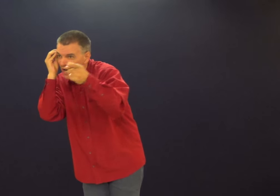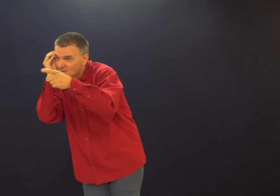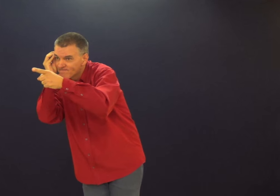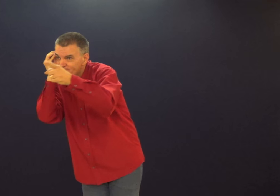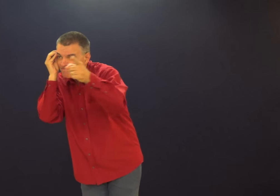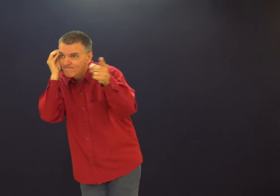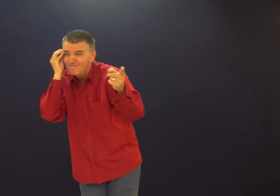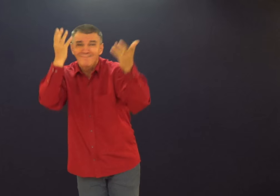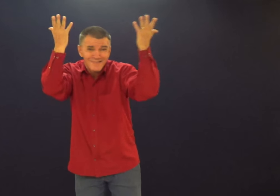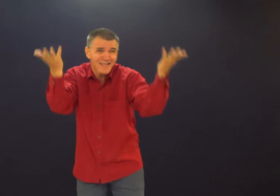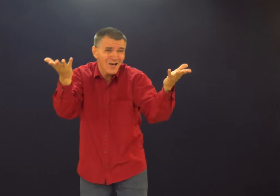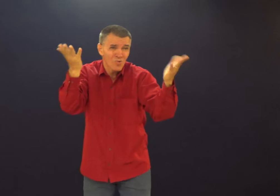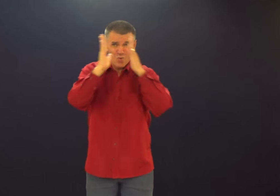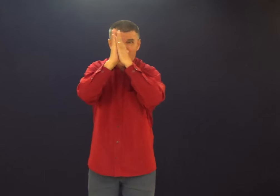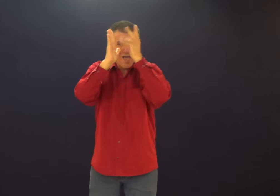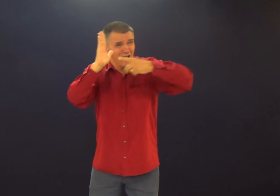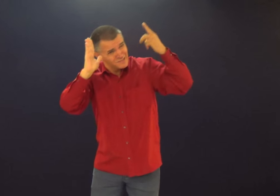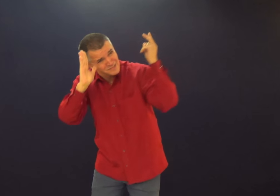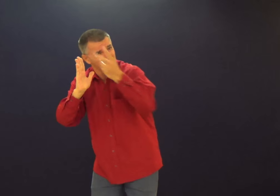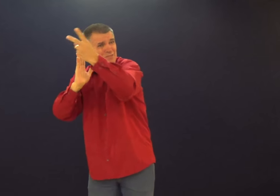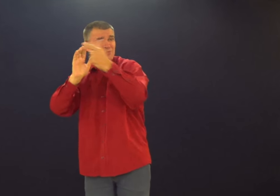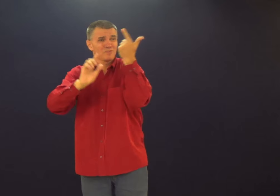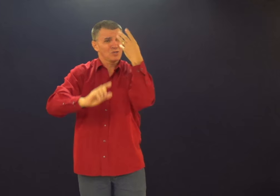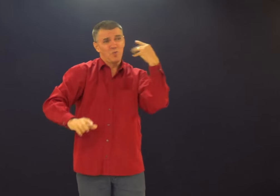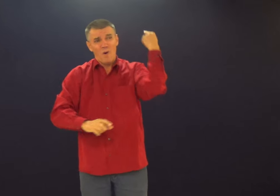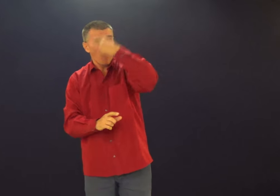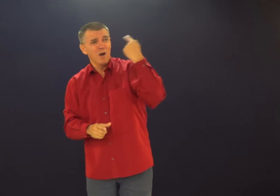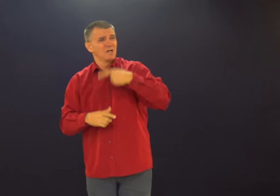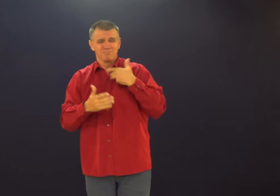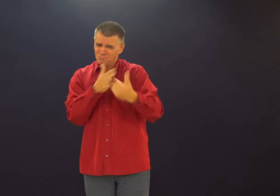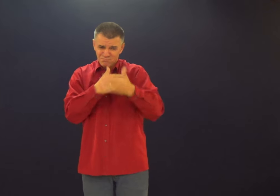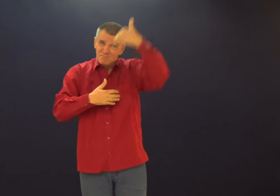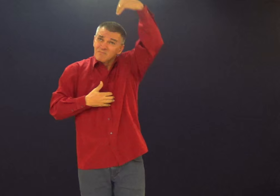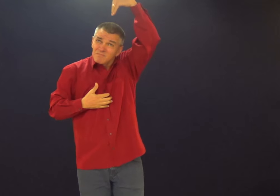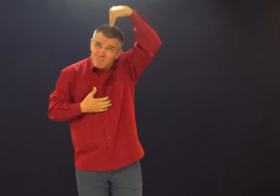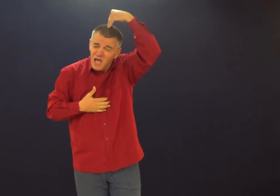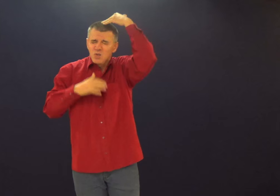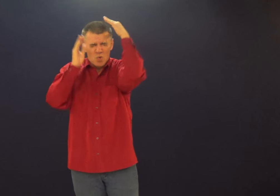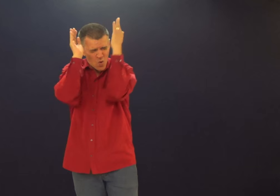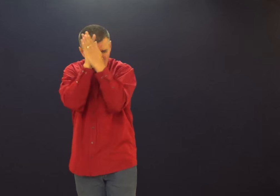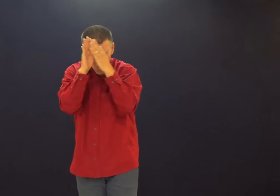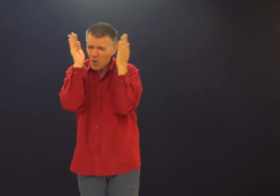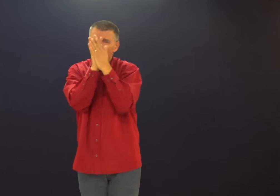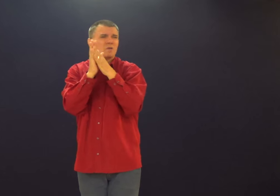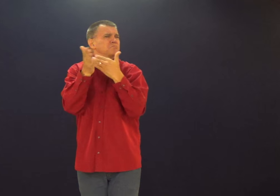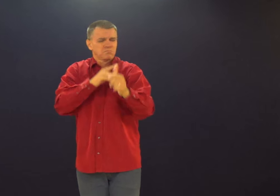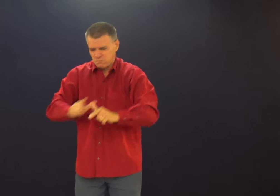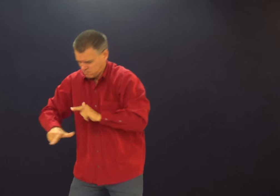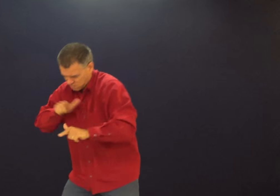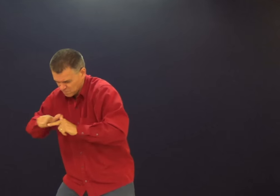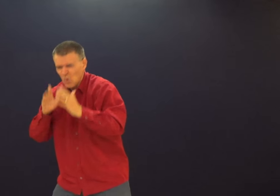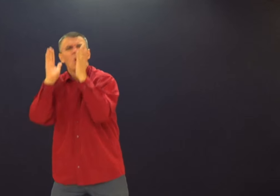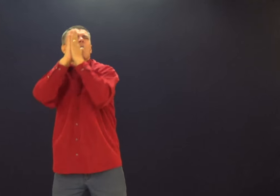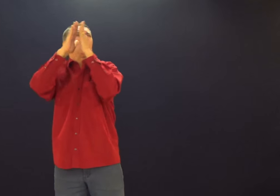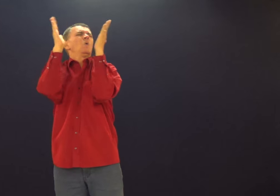mas por ter orado, as coisas terem se revertido, orem o tempo todo. Não precisa orar falando. Ou